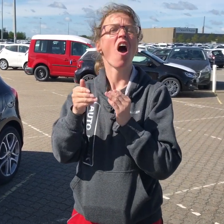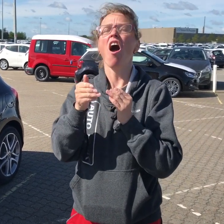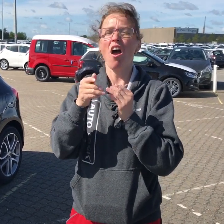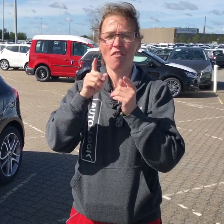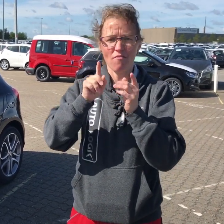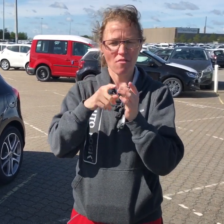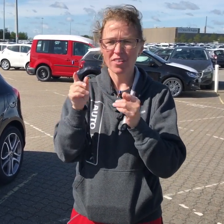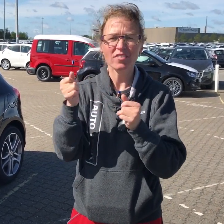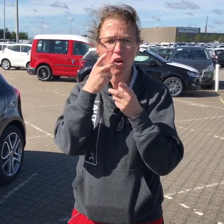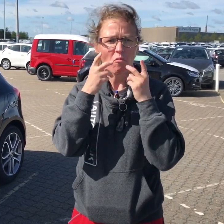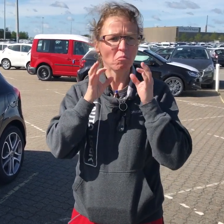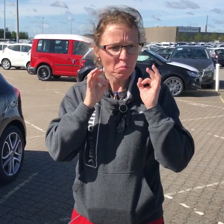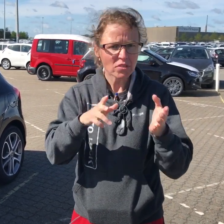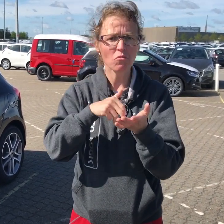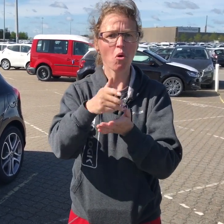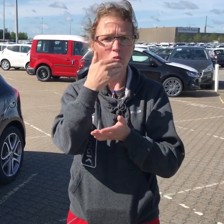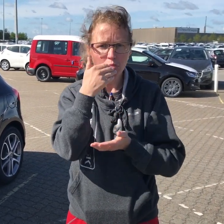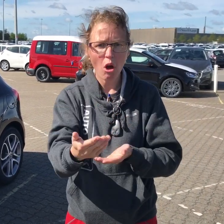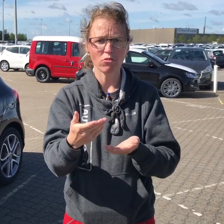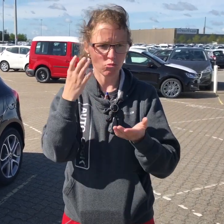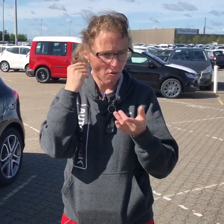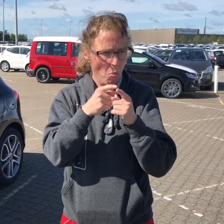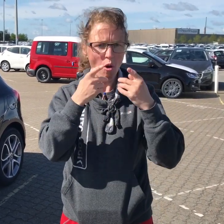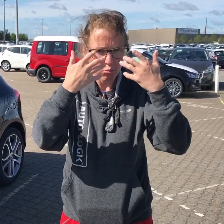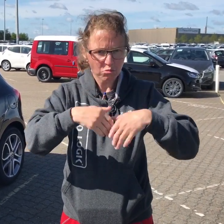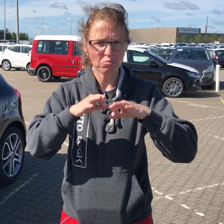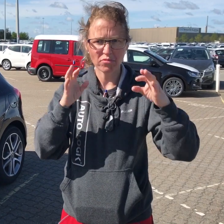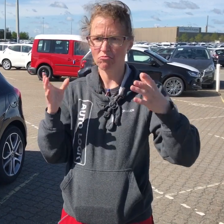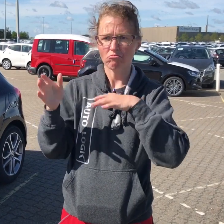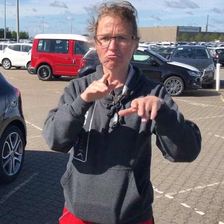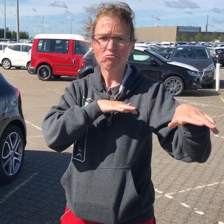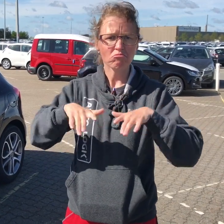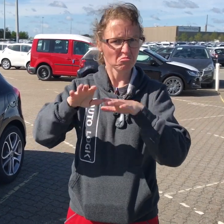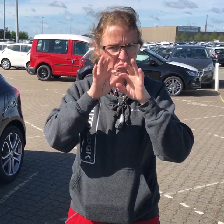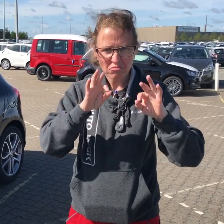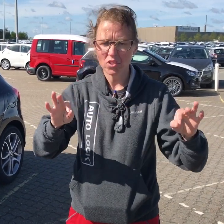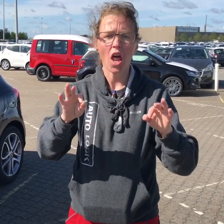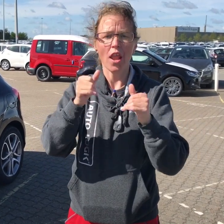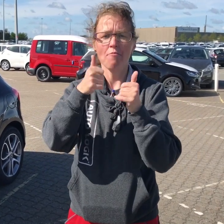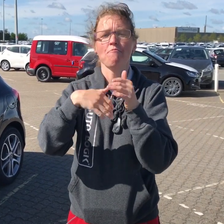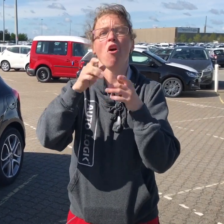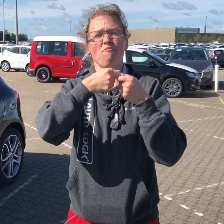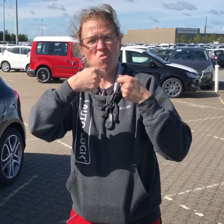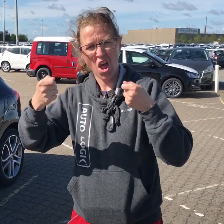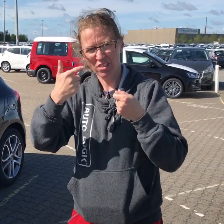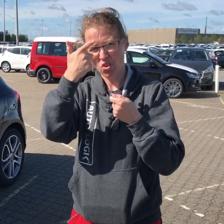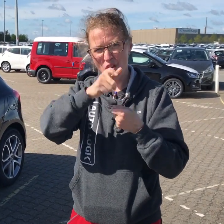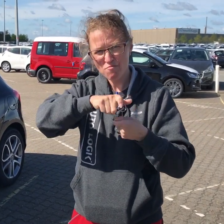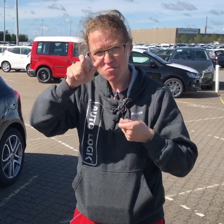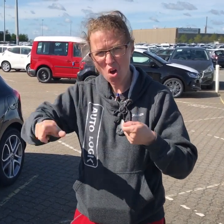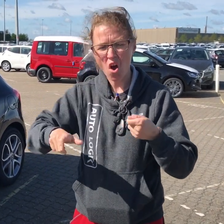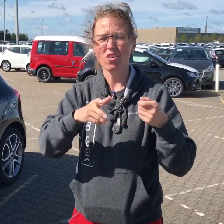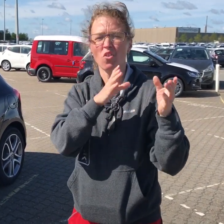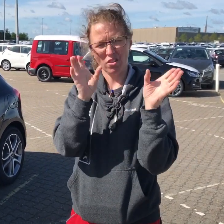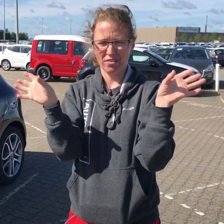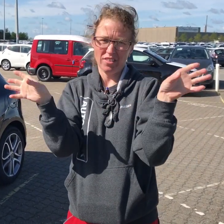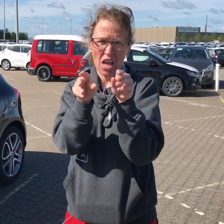Senere, da de fandt ud af, at det fungerede fint, selvom jeg var døv, blev det forlænget yderligere to måneder. Så jeg fik i alt tre måneders